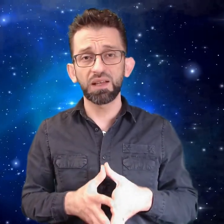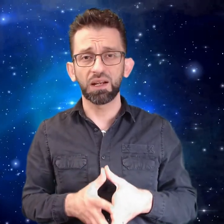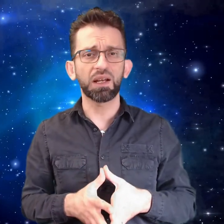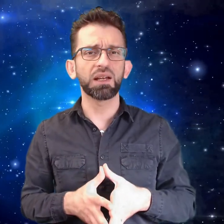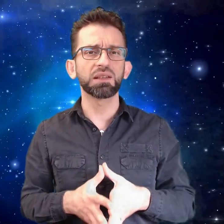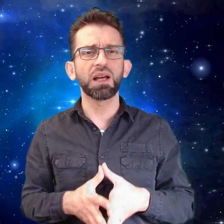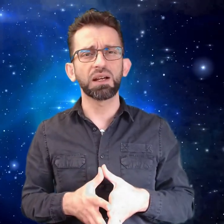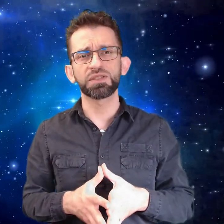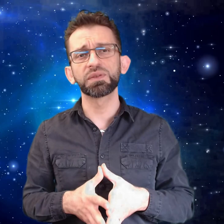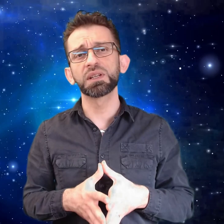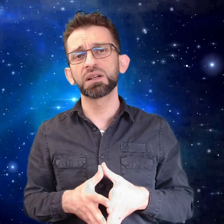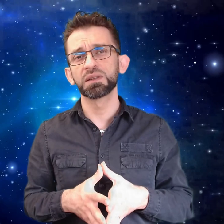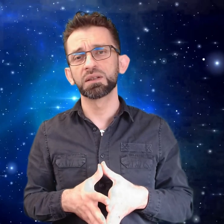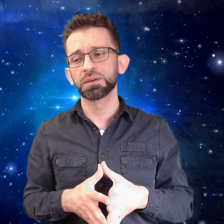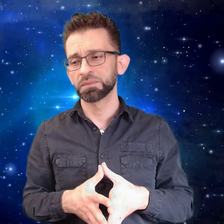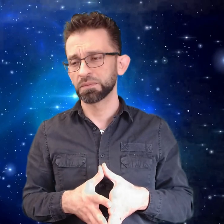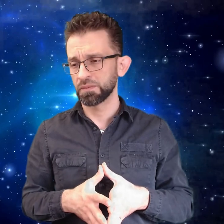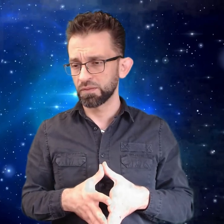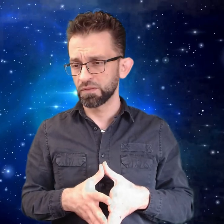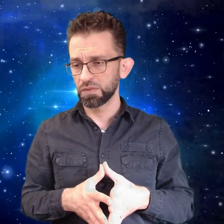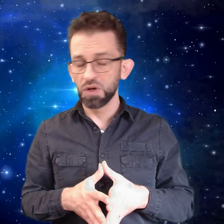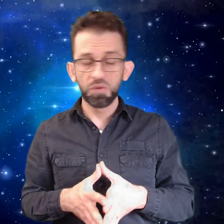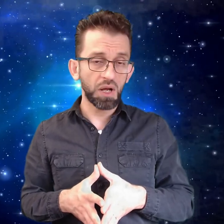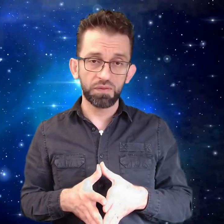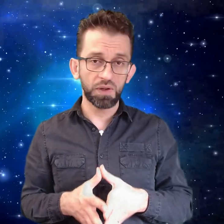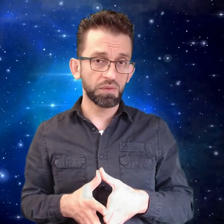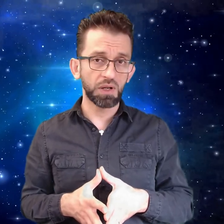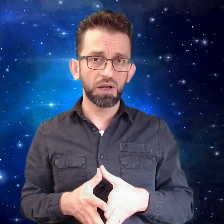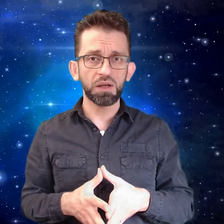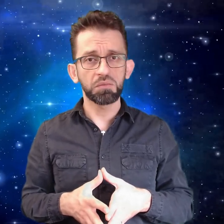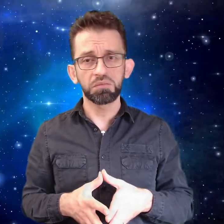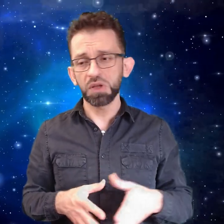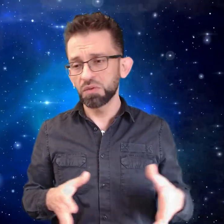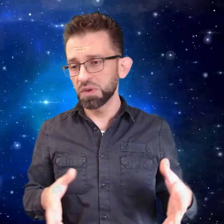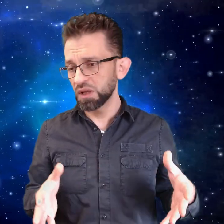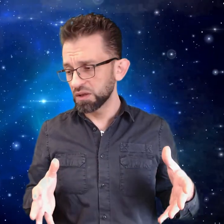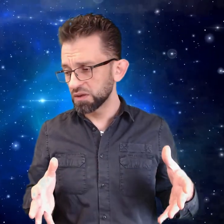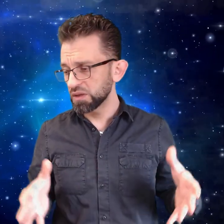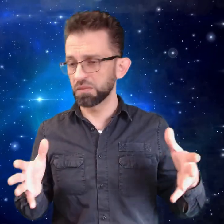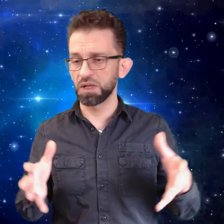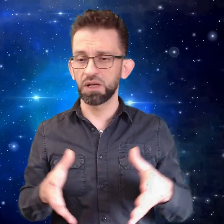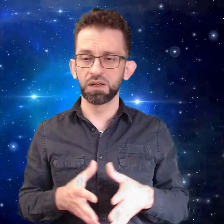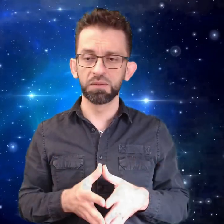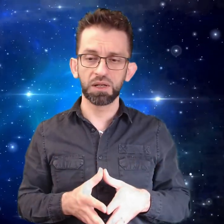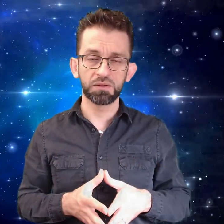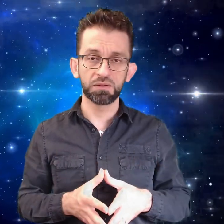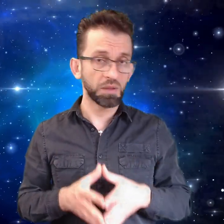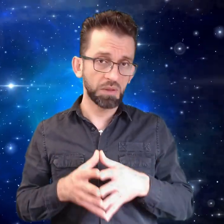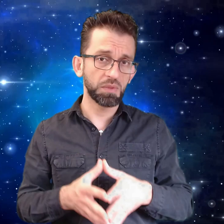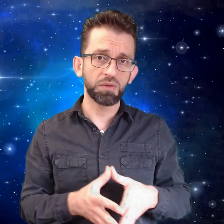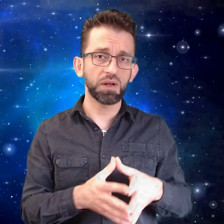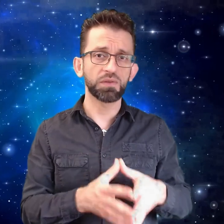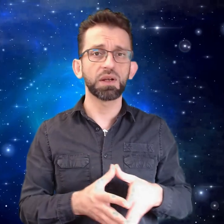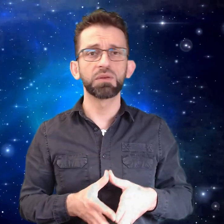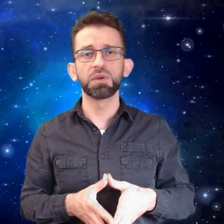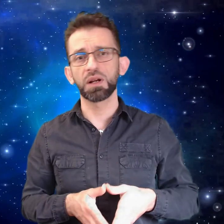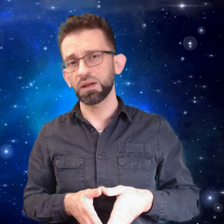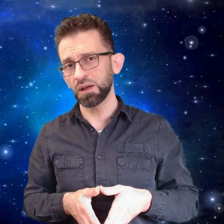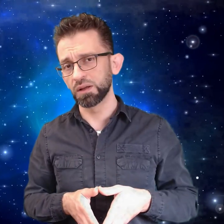على الحياة اللي عايش فيها هم عرفان من الرايح مثل مثل كتير من أهل البلد كمان ما نعرفان من الرايحين